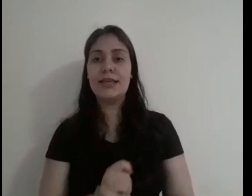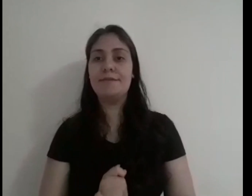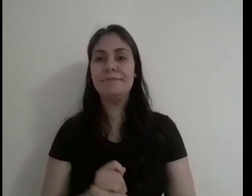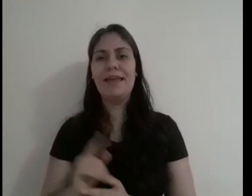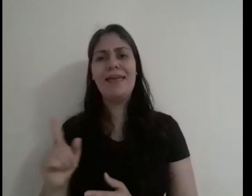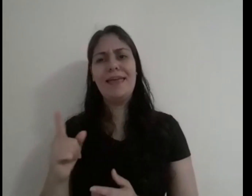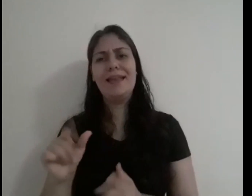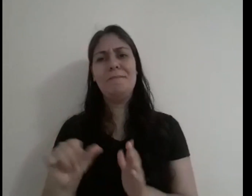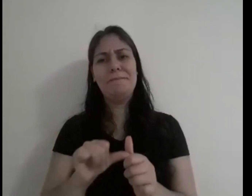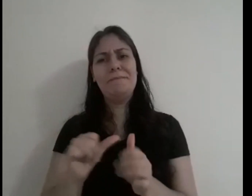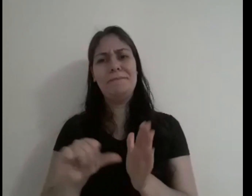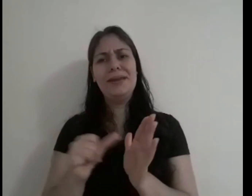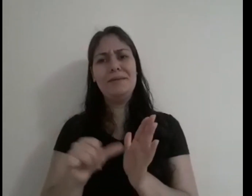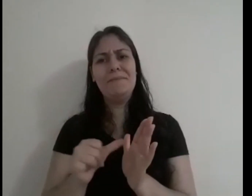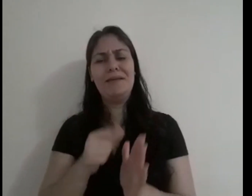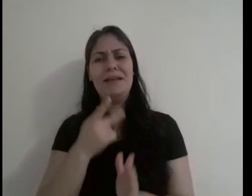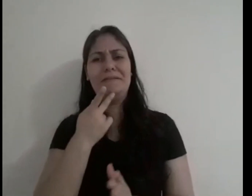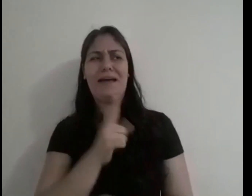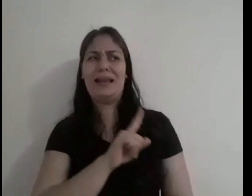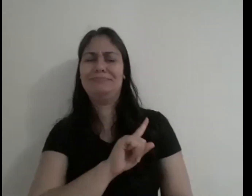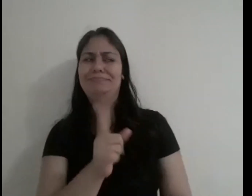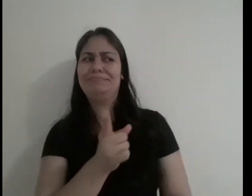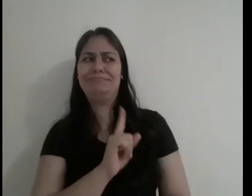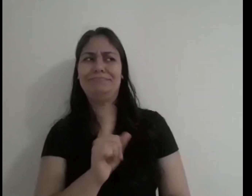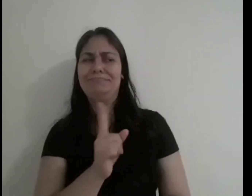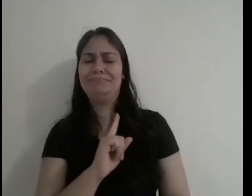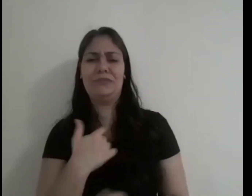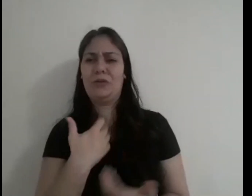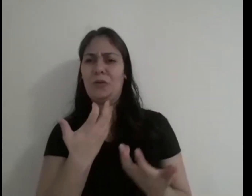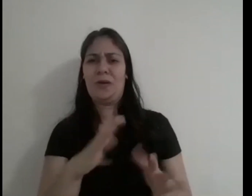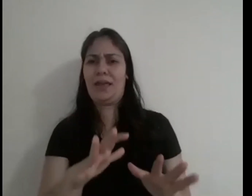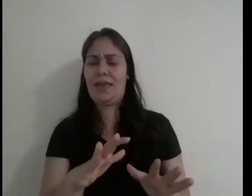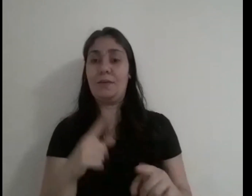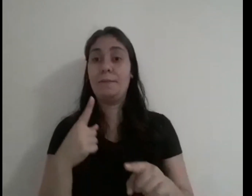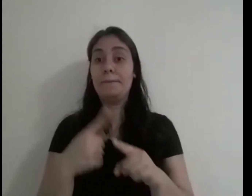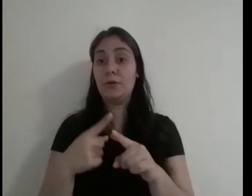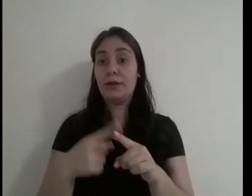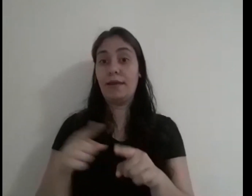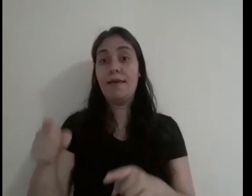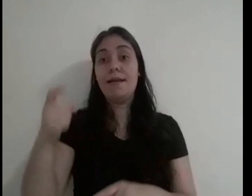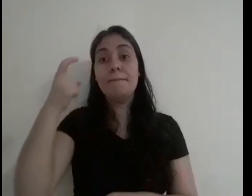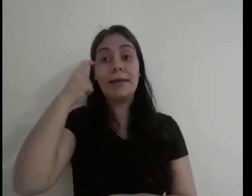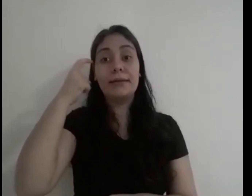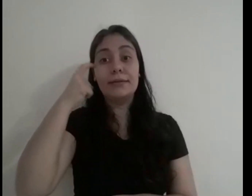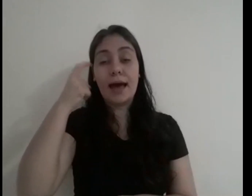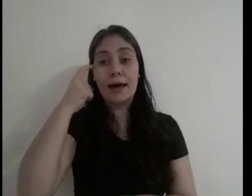conhecesse. A primeira vez, Kardec não aceitou o convite porque pensava